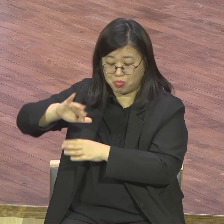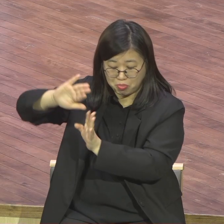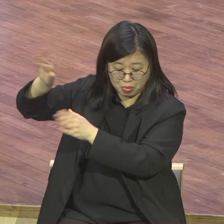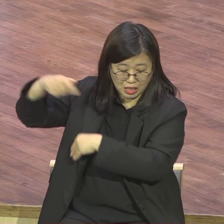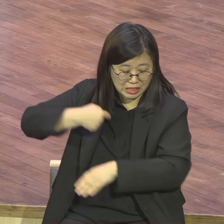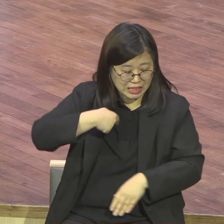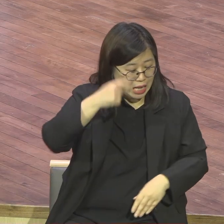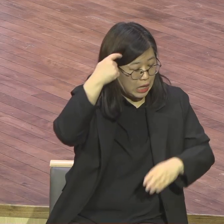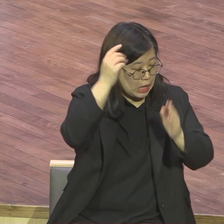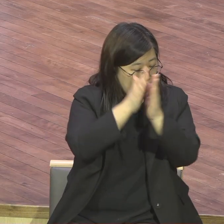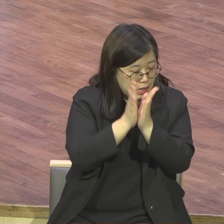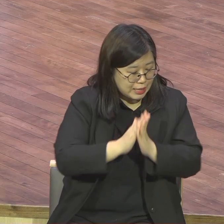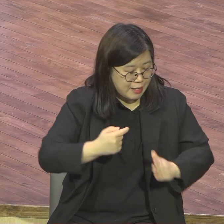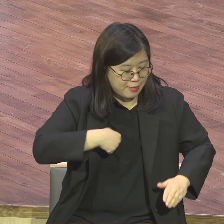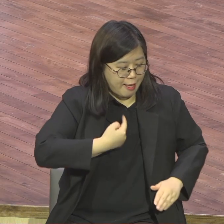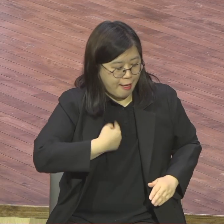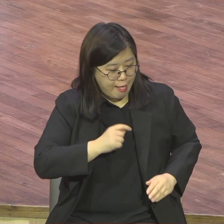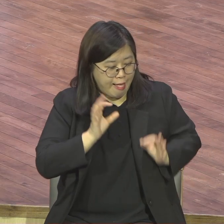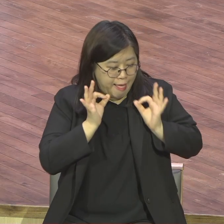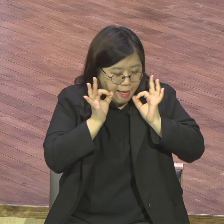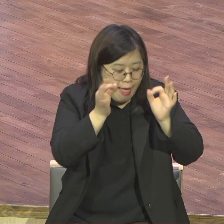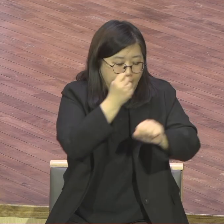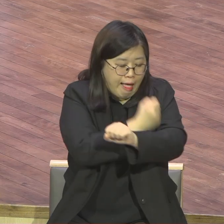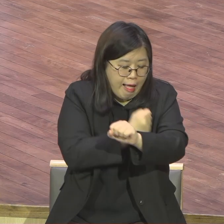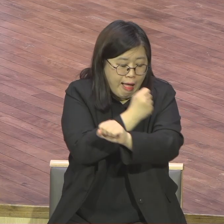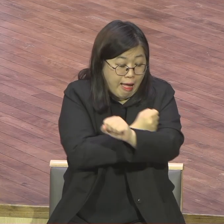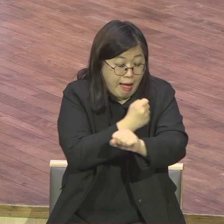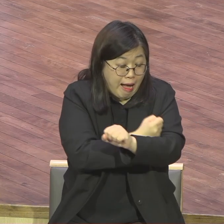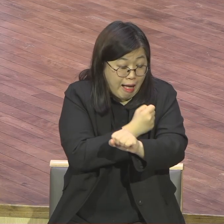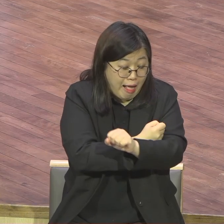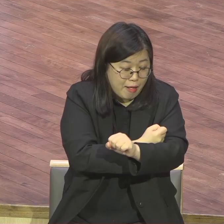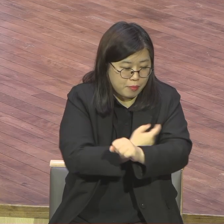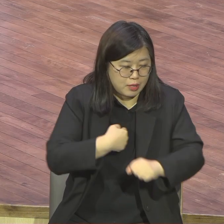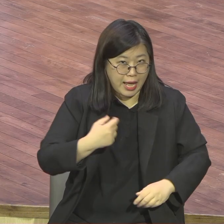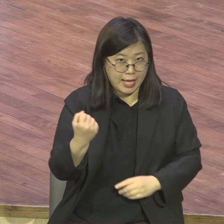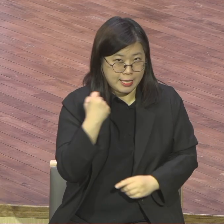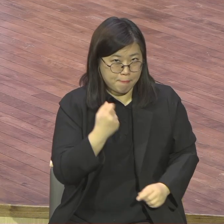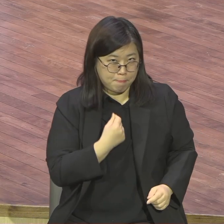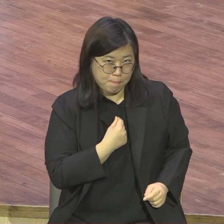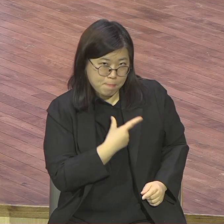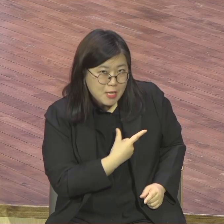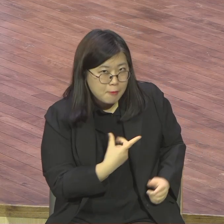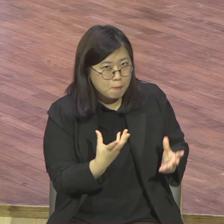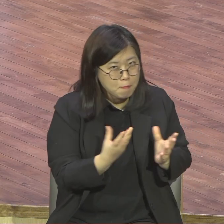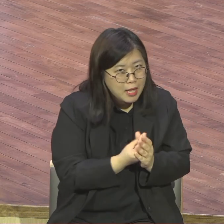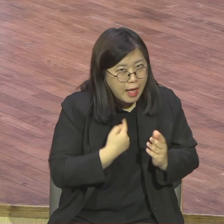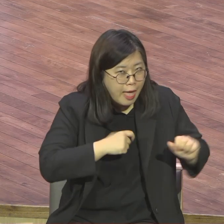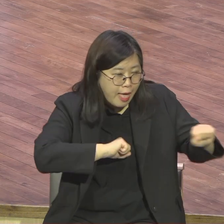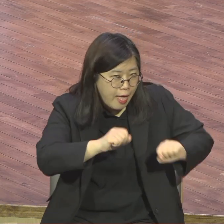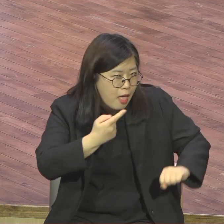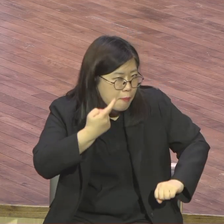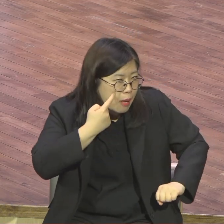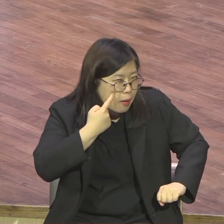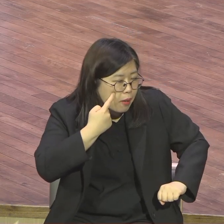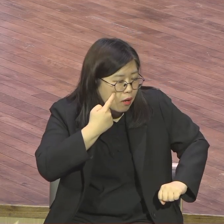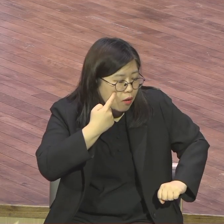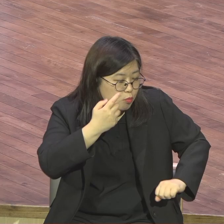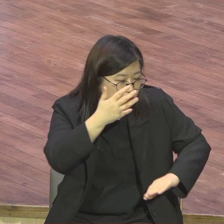하나님이 주신 것으로 매일 그렇게 하죠. 하나님이 그래서 힘들거든요. 기도하세요. 하나님 힘 주세요.